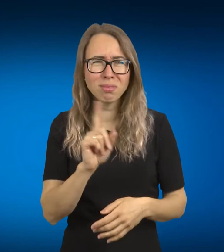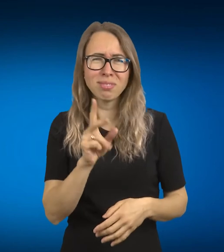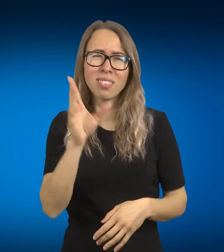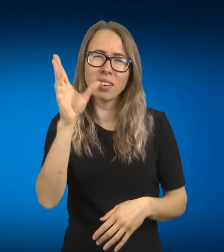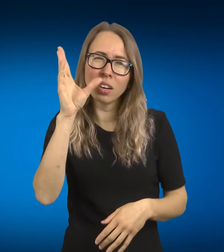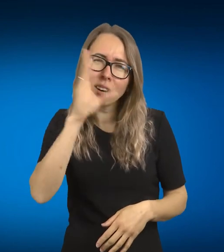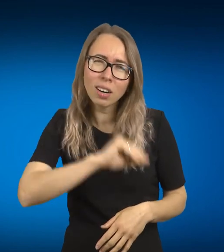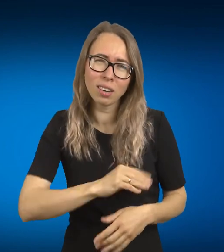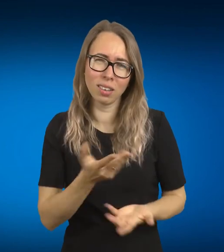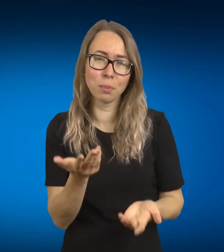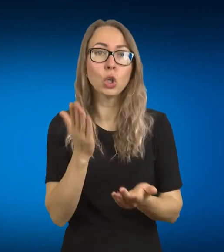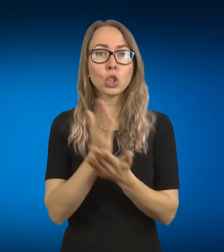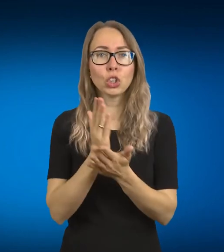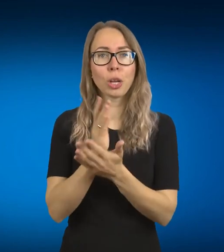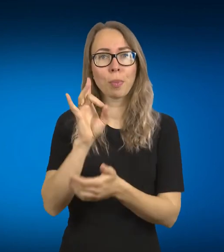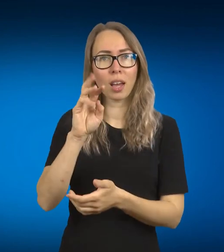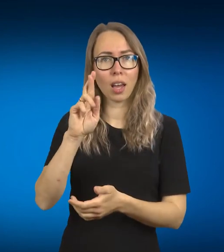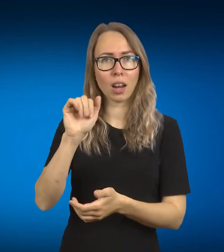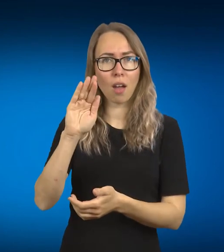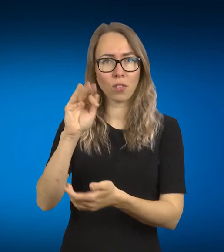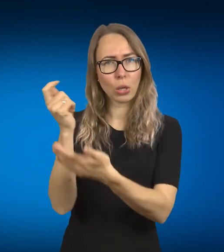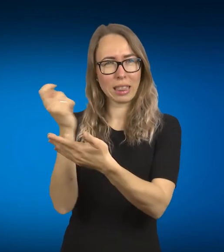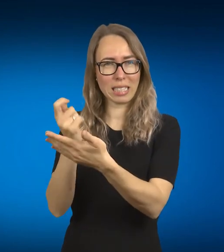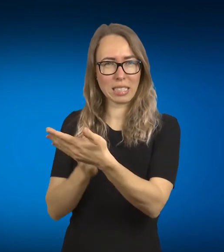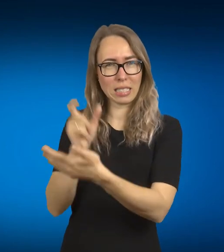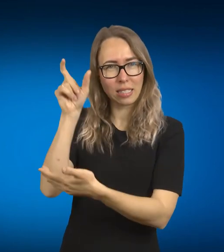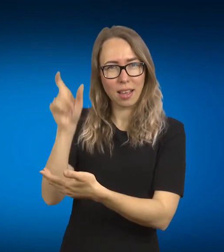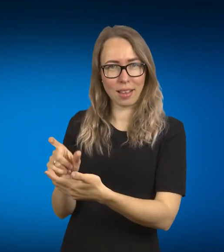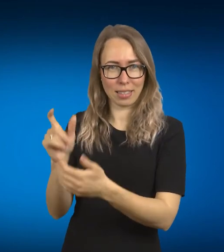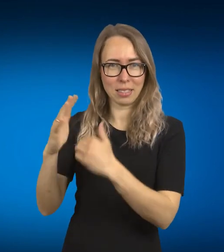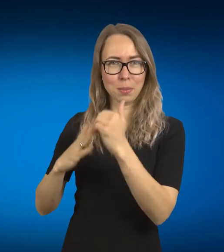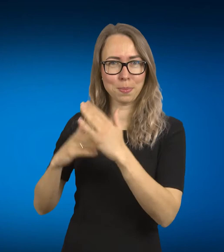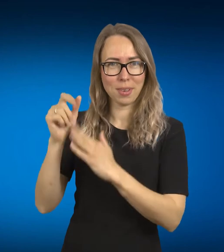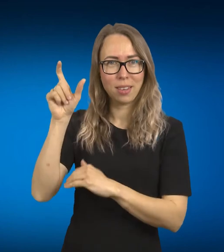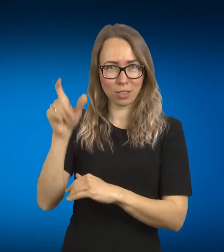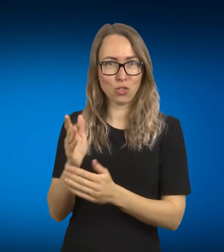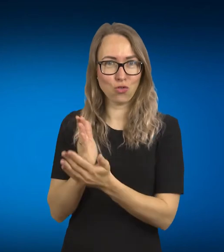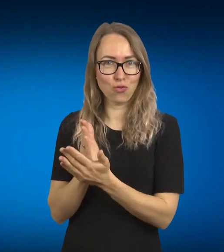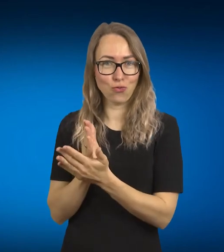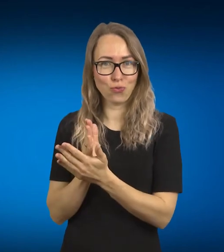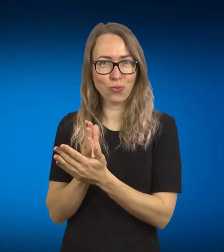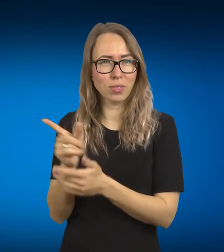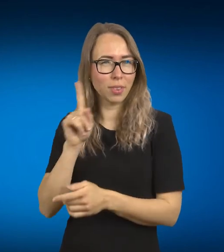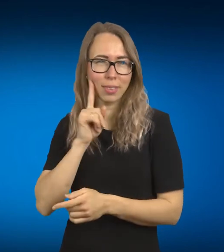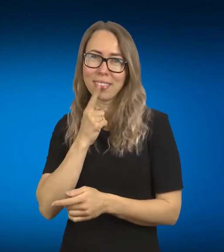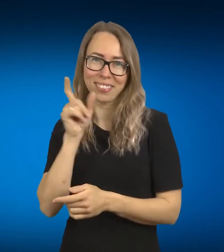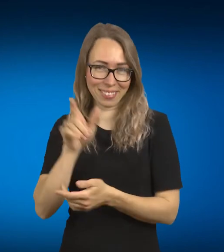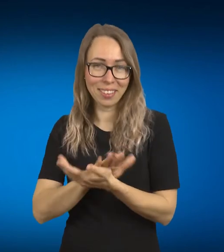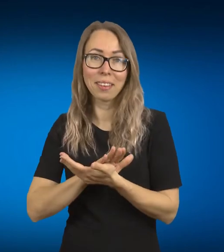dizaino specialistas savo komandoj, taip prisijungianti apizolodiškai, tai su jo,